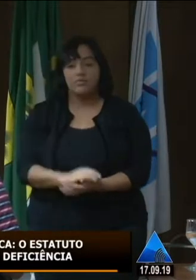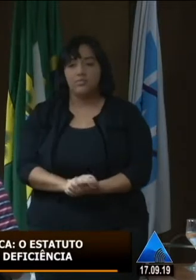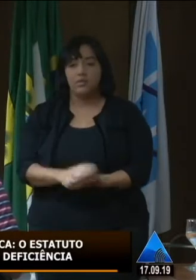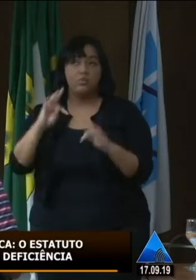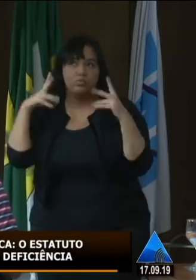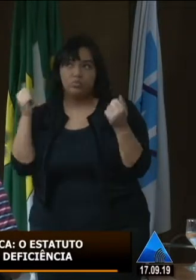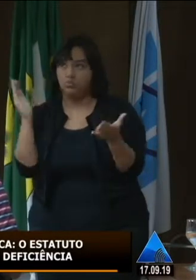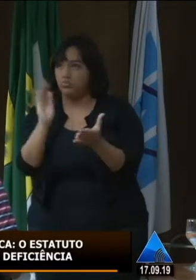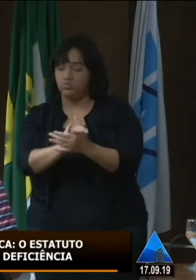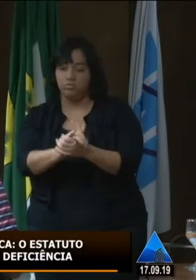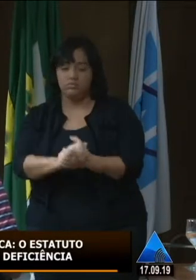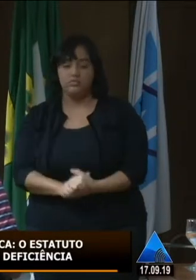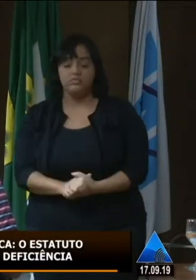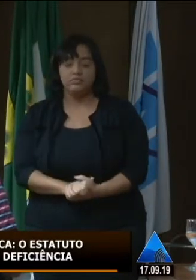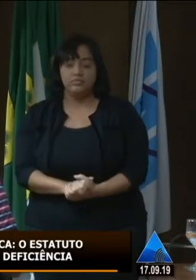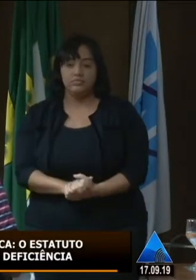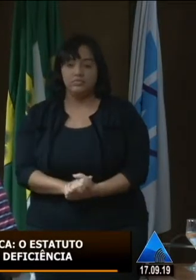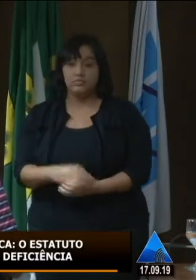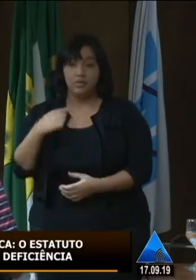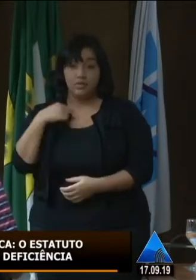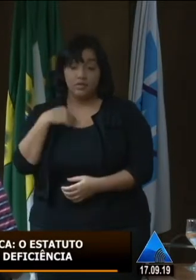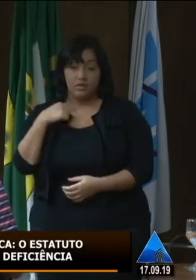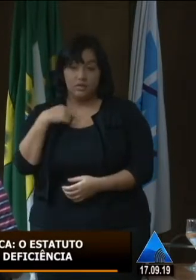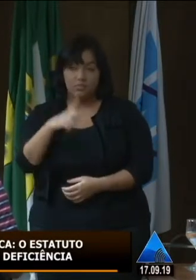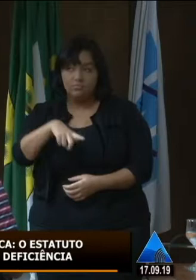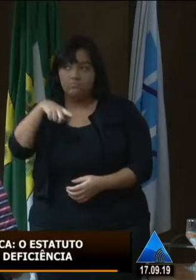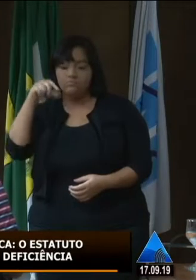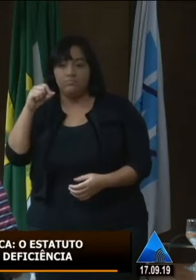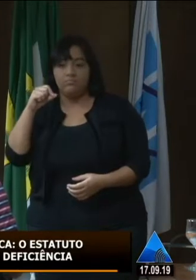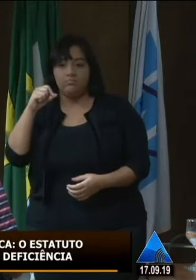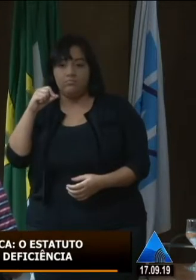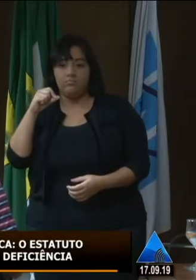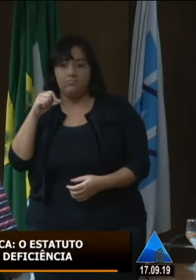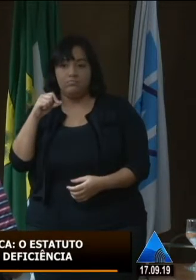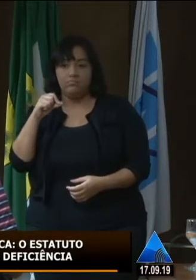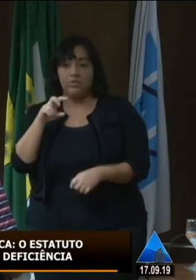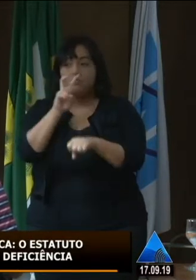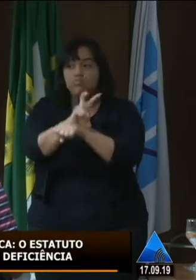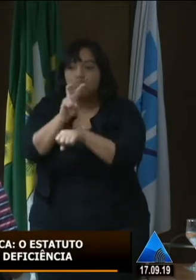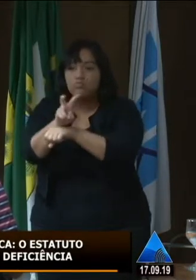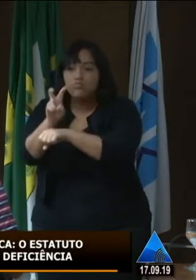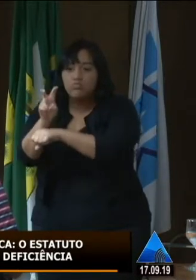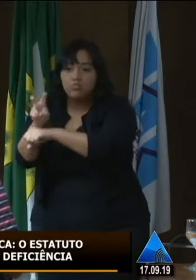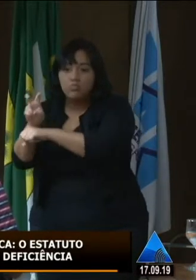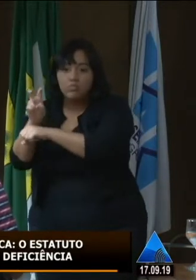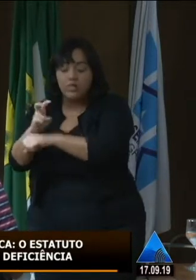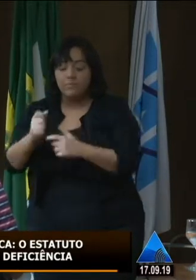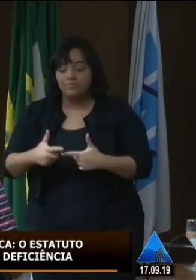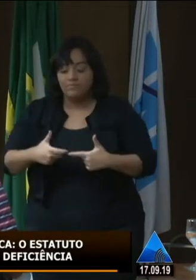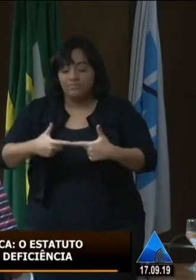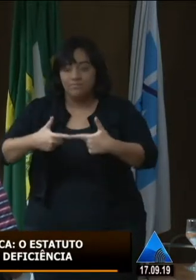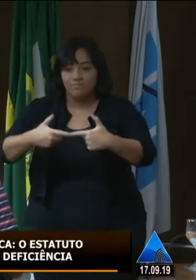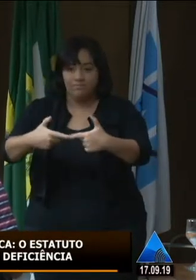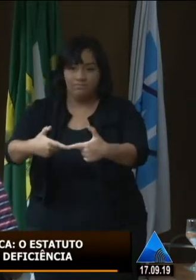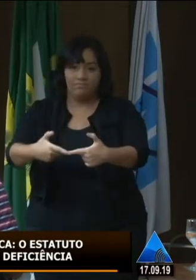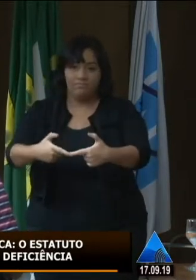casado, eu tomei uma decisão. Procurar pessoas de luta para a luta,